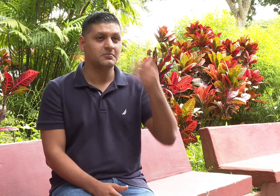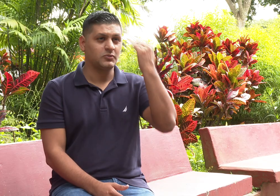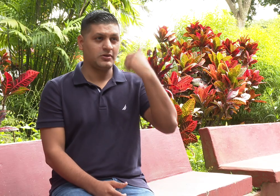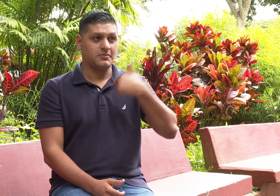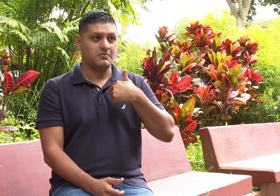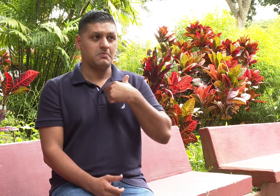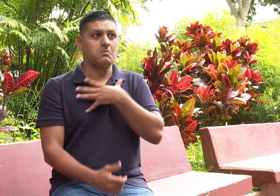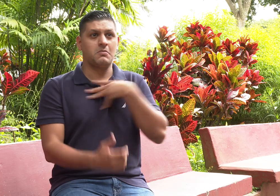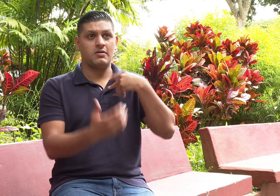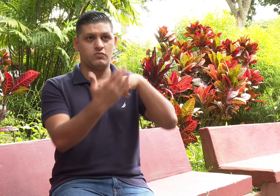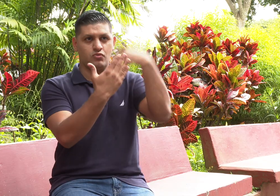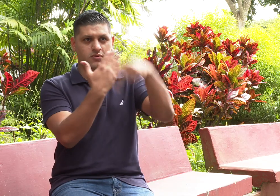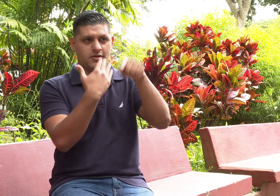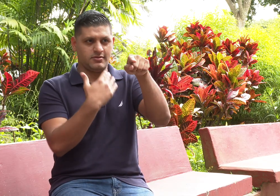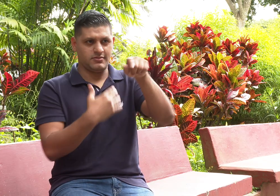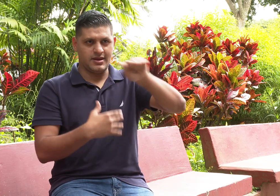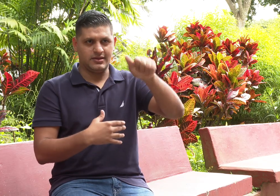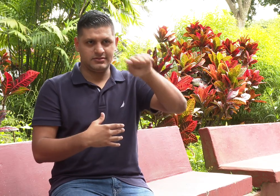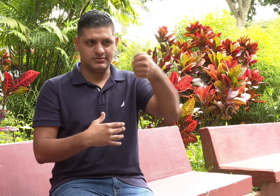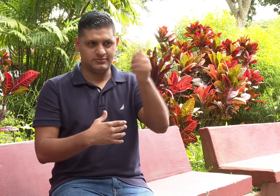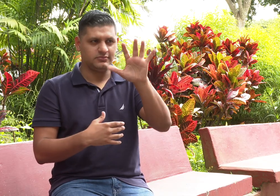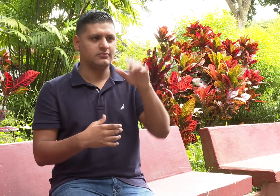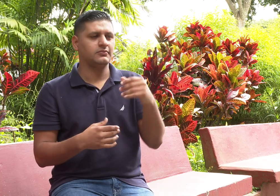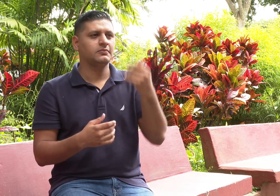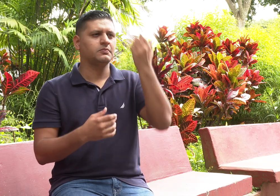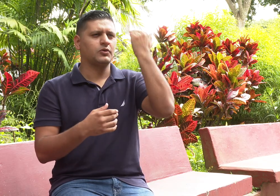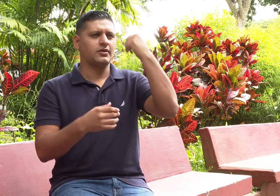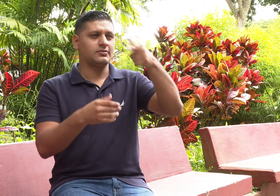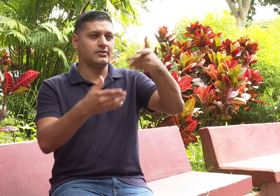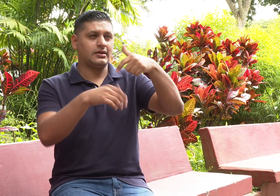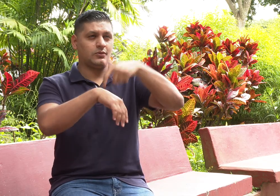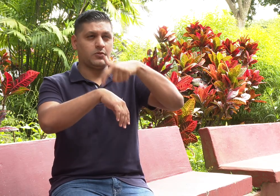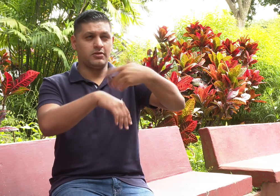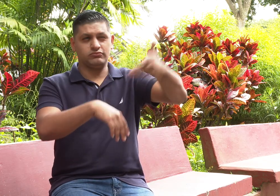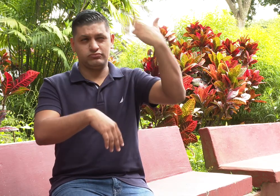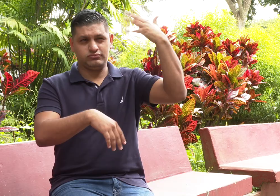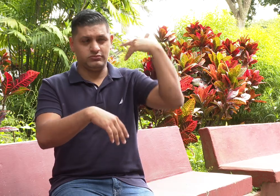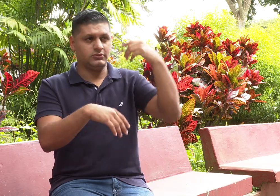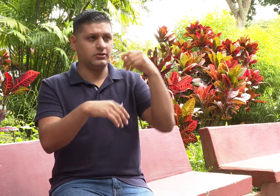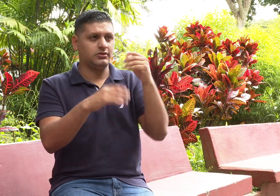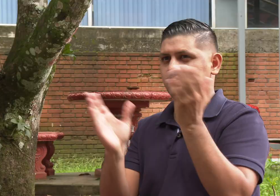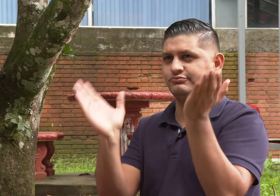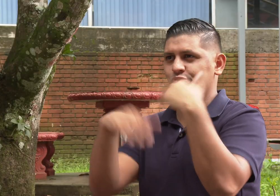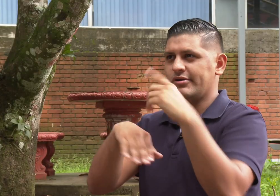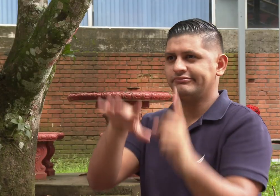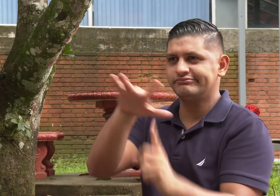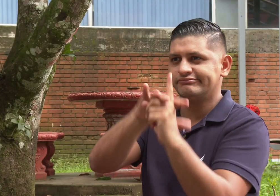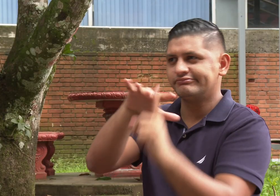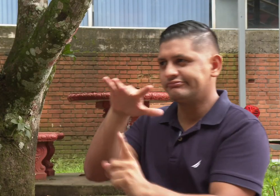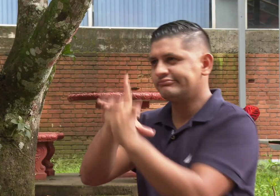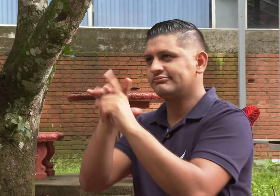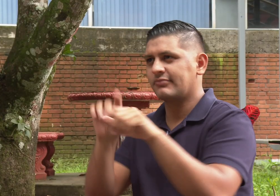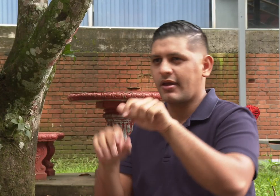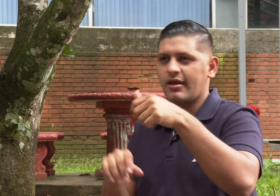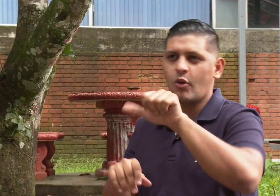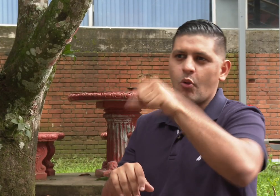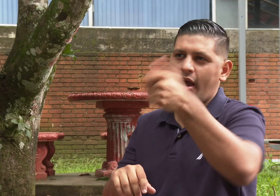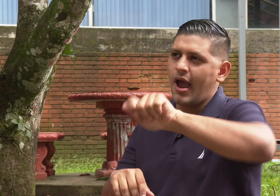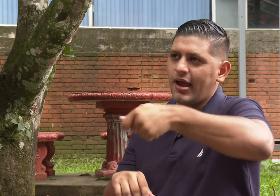A mí me gustan programas que tiene canal 15 desde hace mucho tiempo, porque en otros canales de televisión